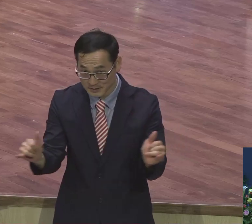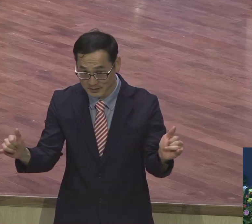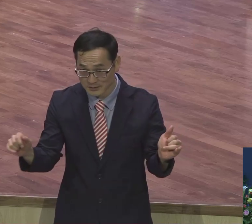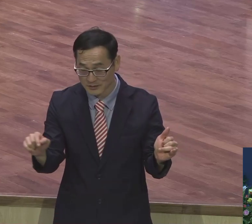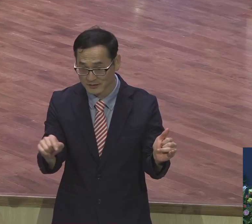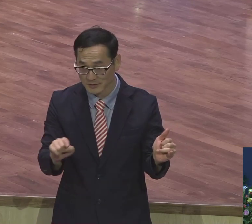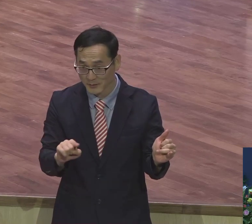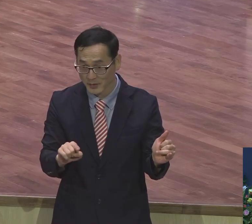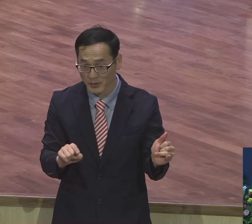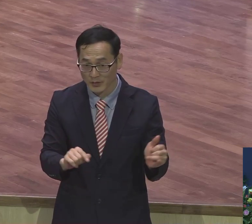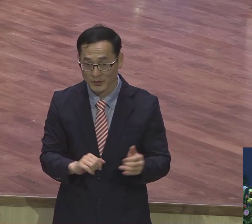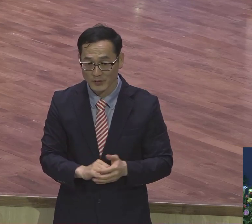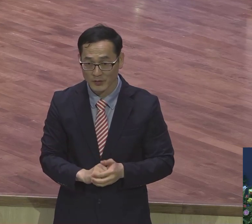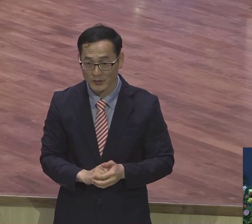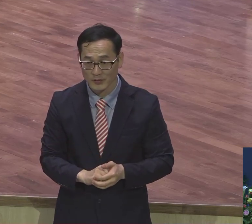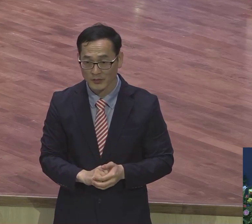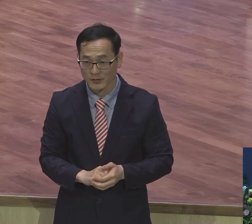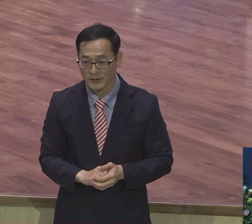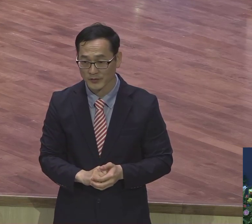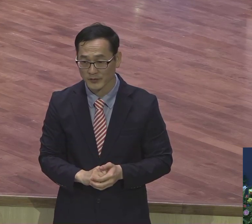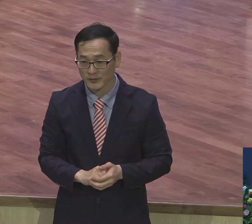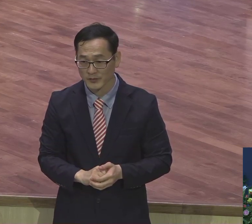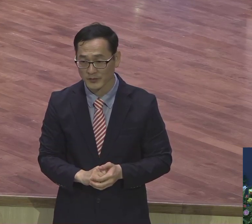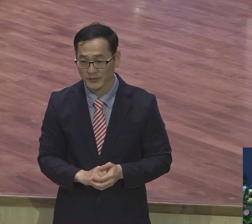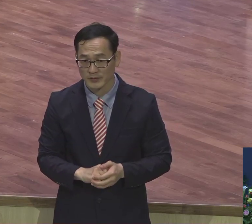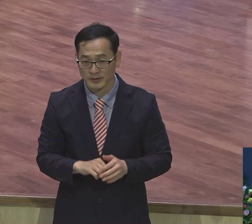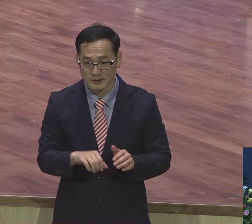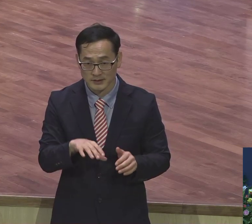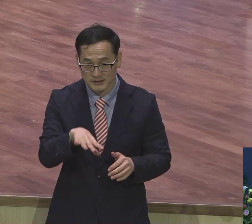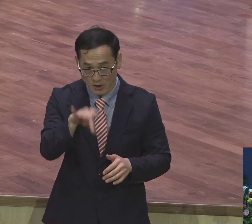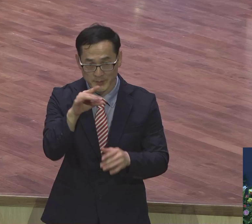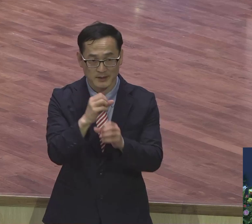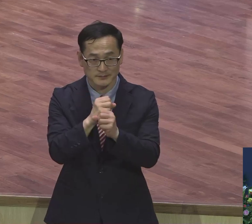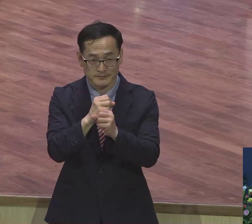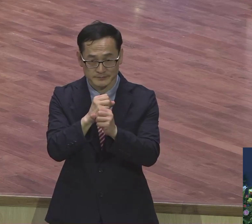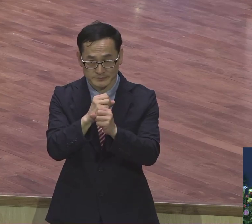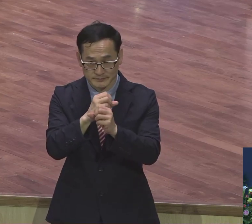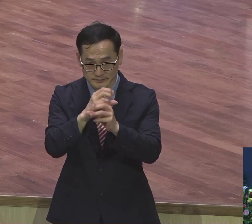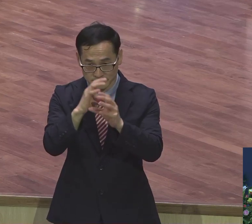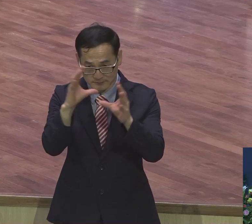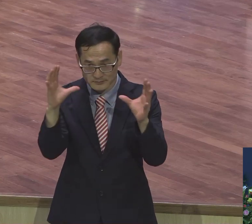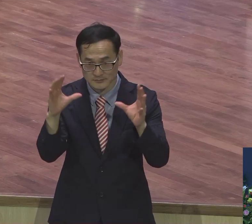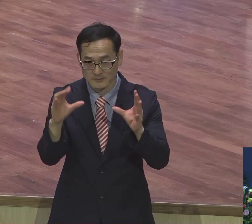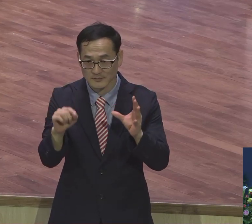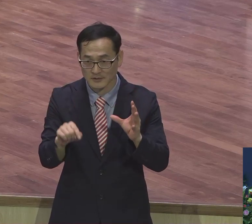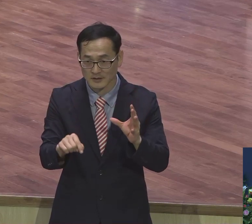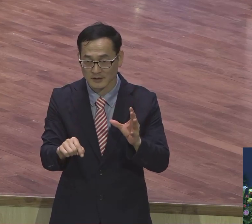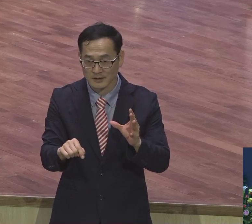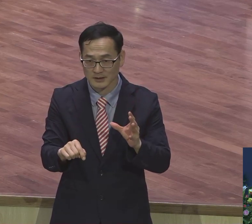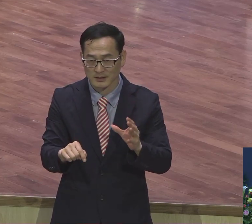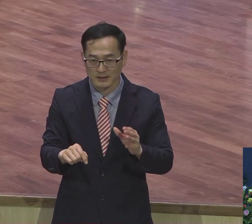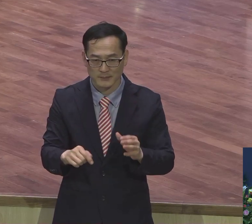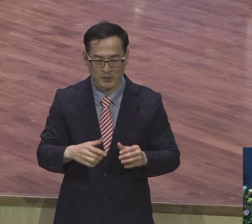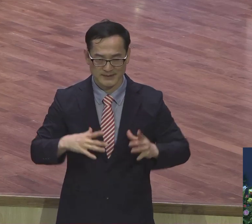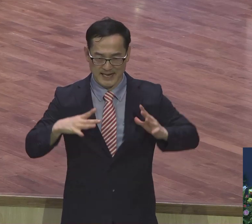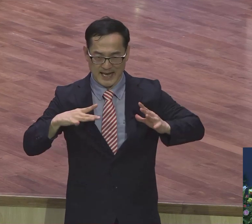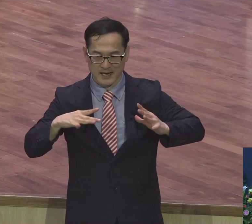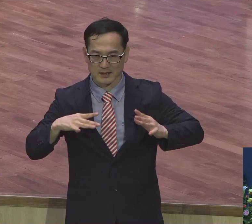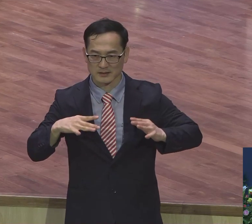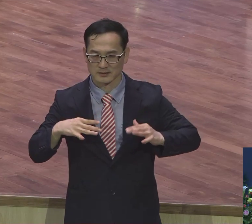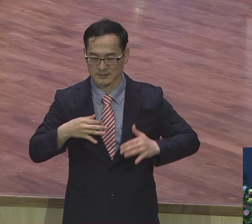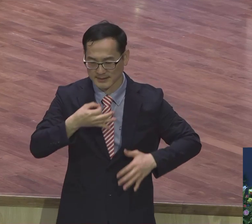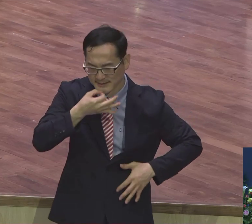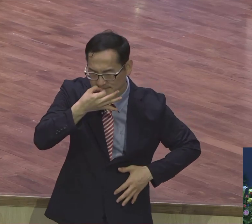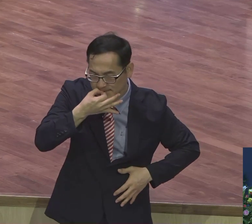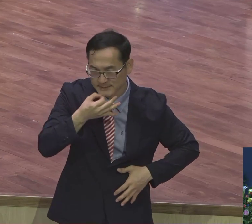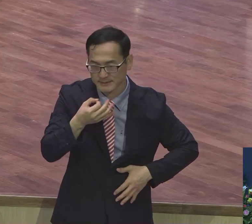소름의 생에서 살고 있어요. 이생의 자랑 또 육신의 정욕 그냥 안목의